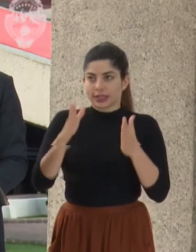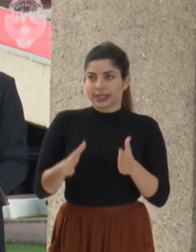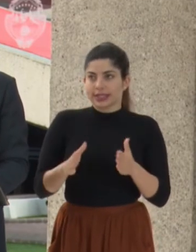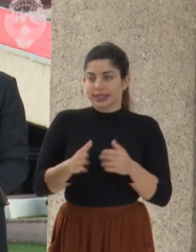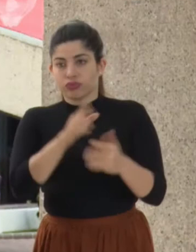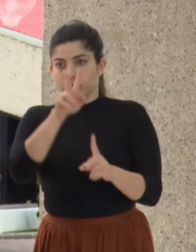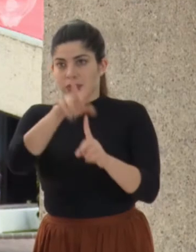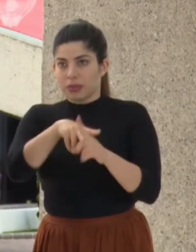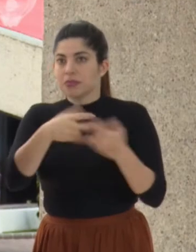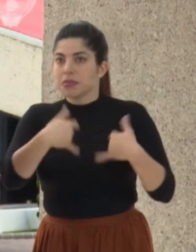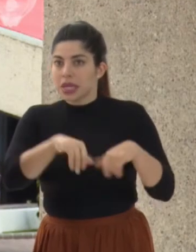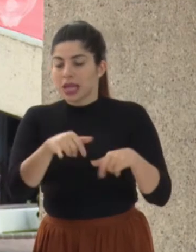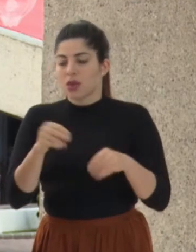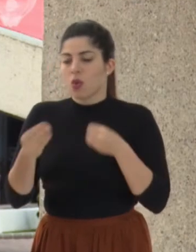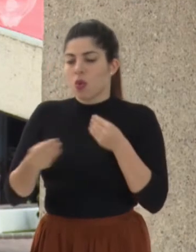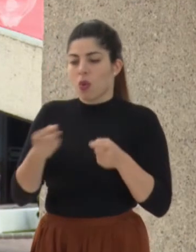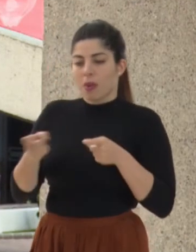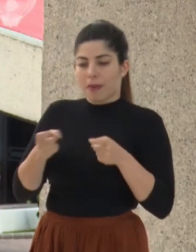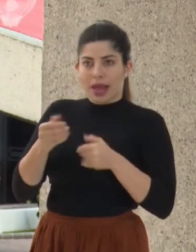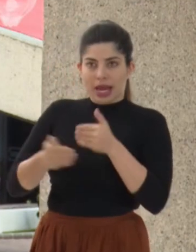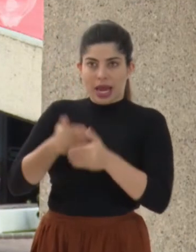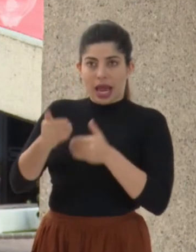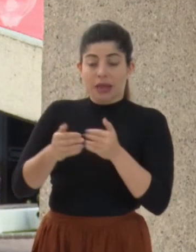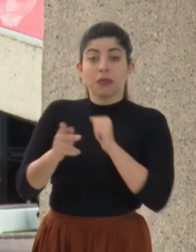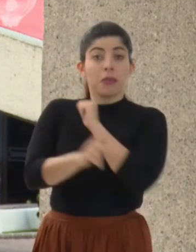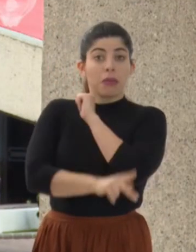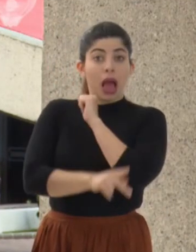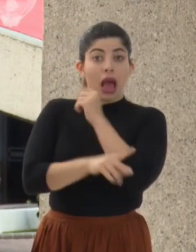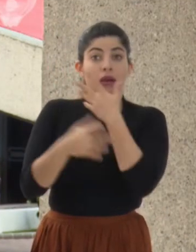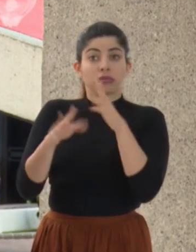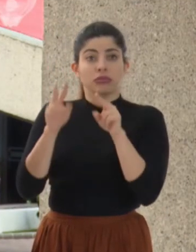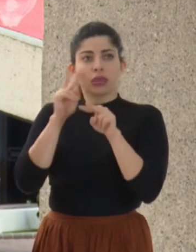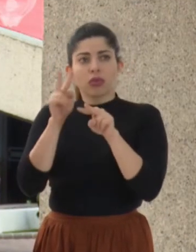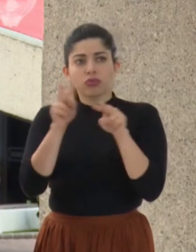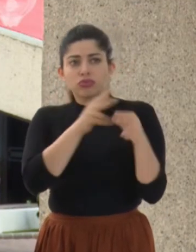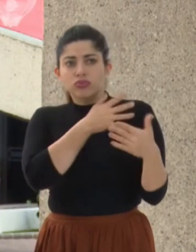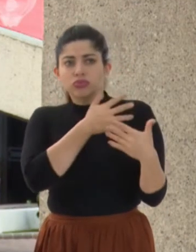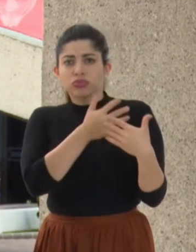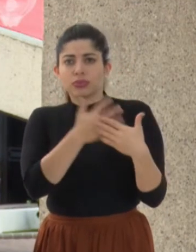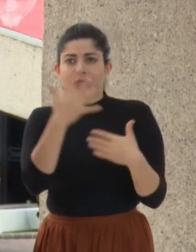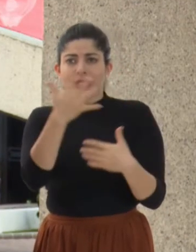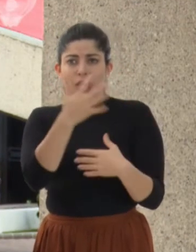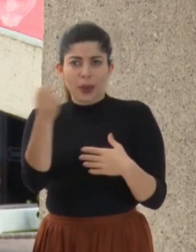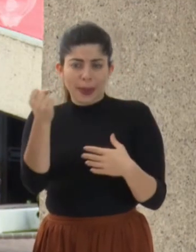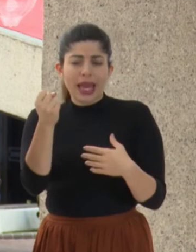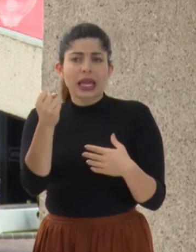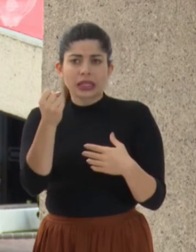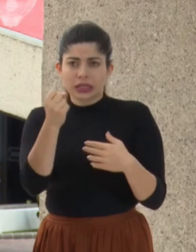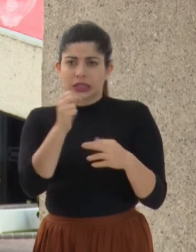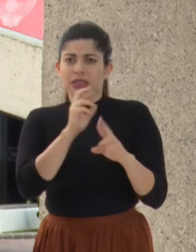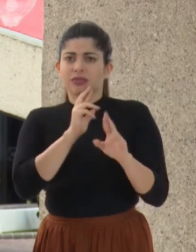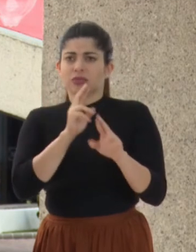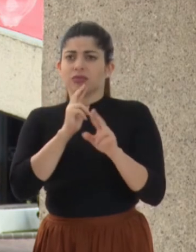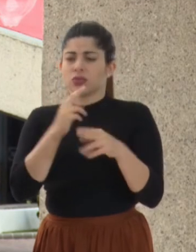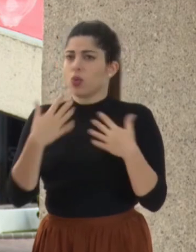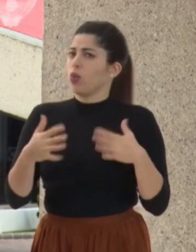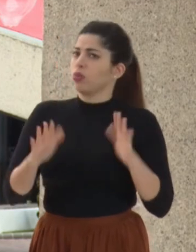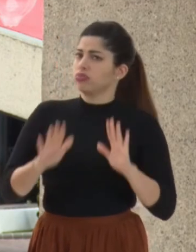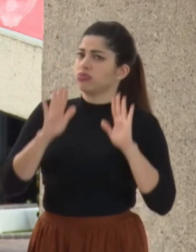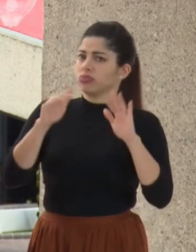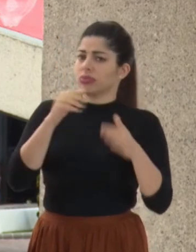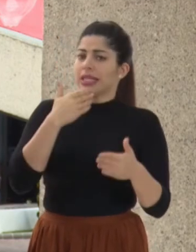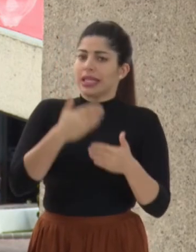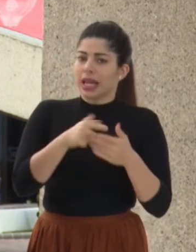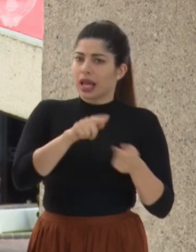los costarricenses Ya el país ha visto en estos primeros cinco meses efectos extraordinarios de la